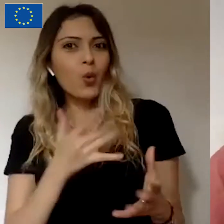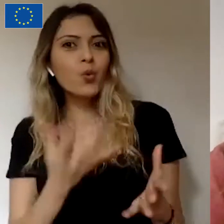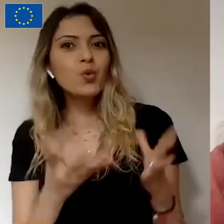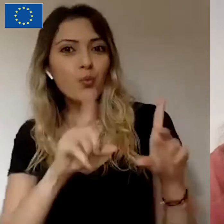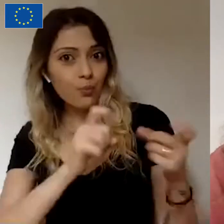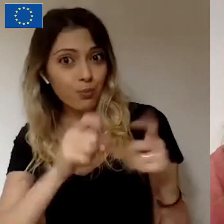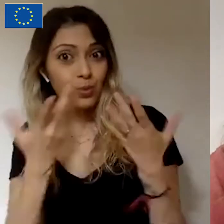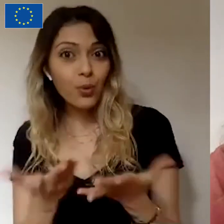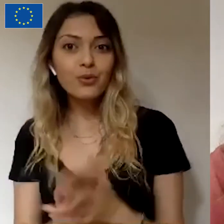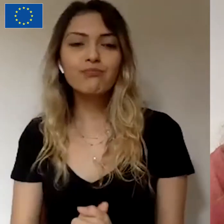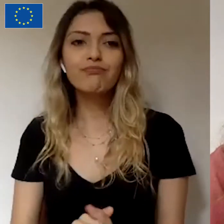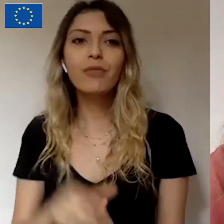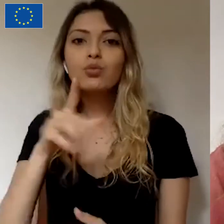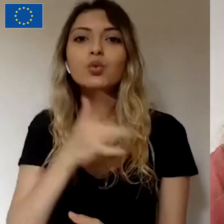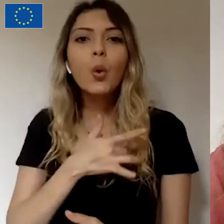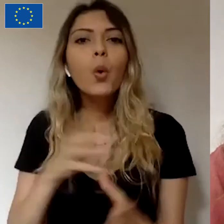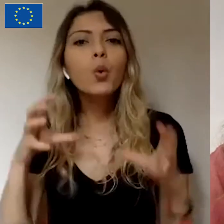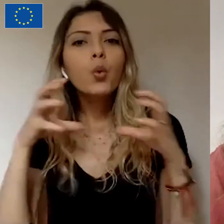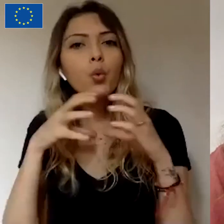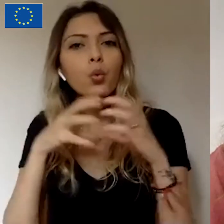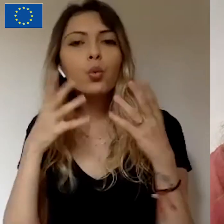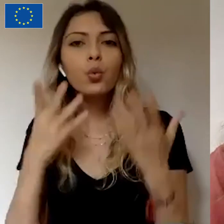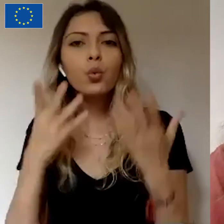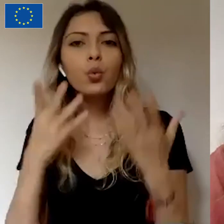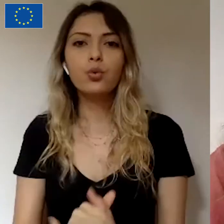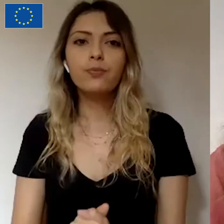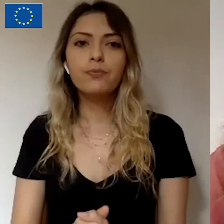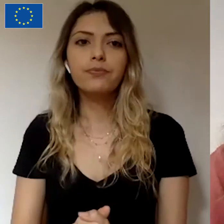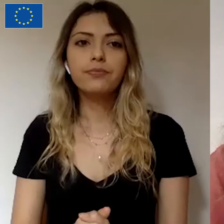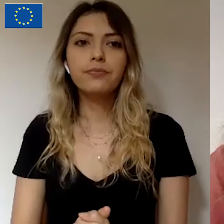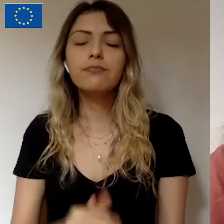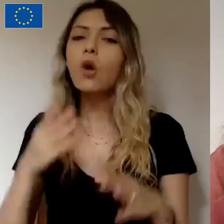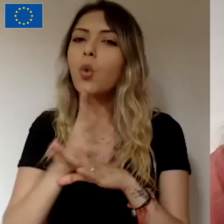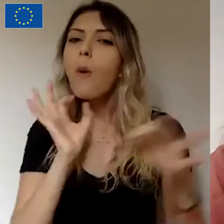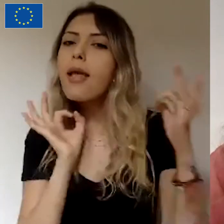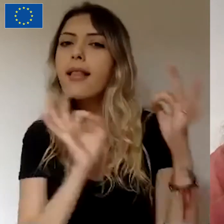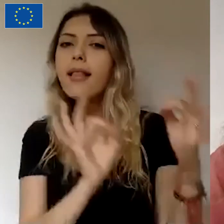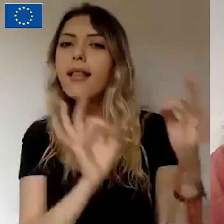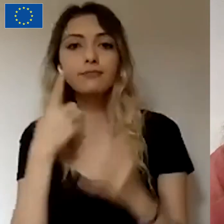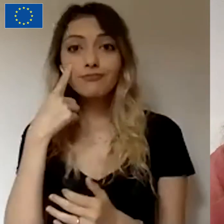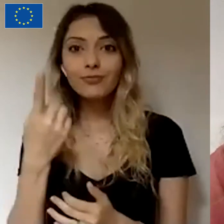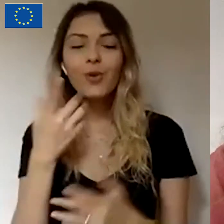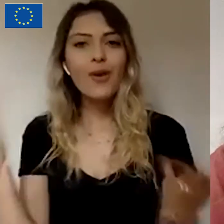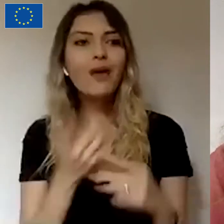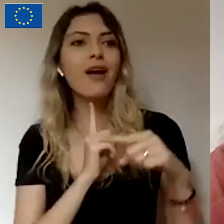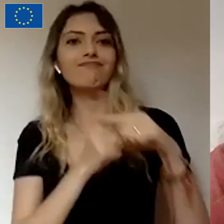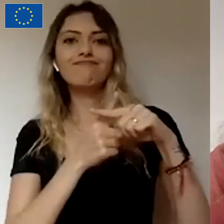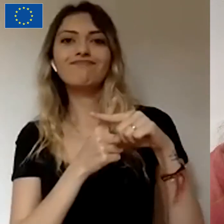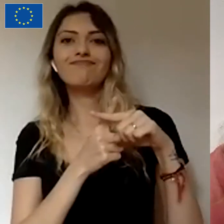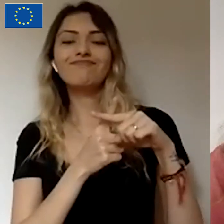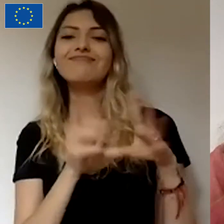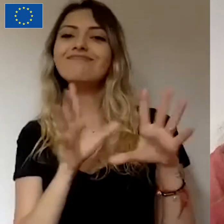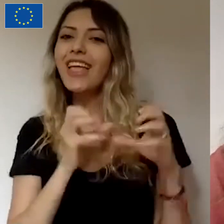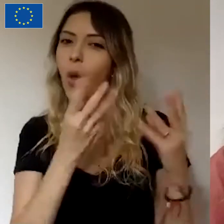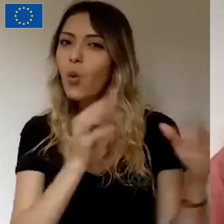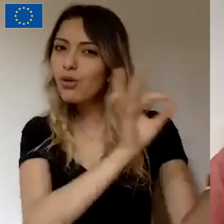Bu gönüllü grubunda doğru iletişimi kurarak olumlu şekilde yönlendirebilirsiniz projenizi